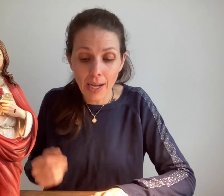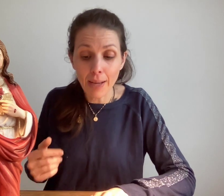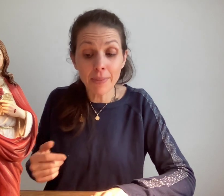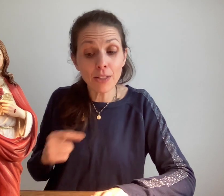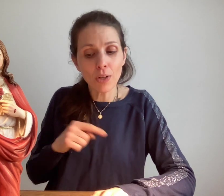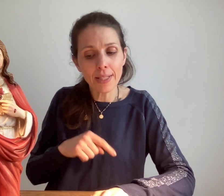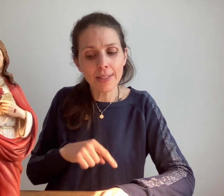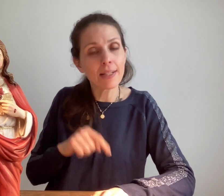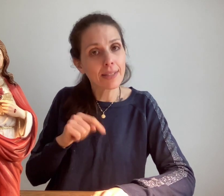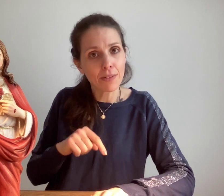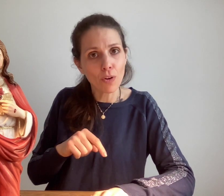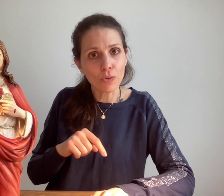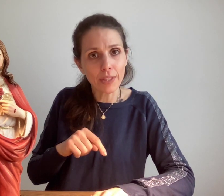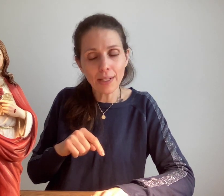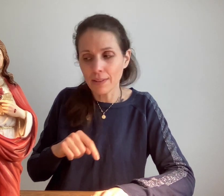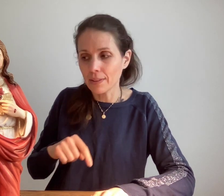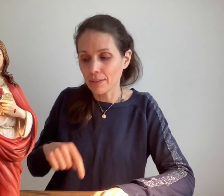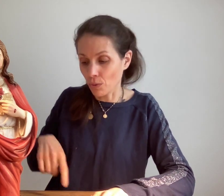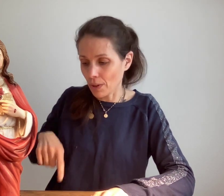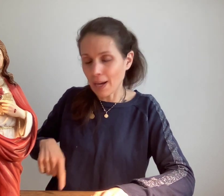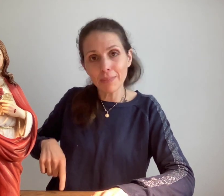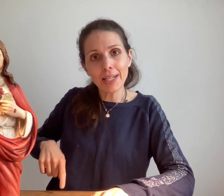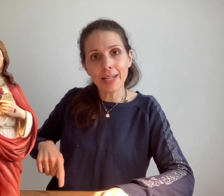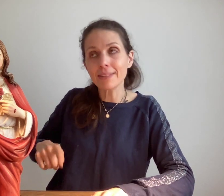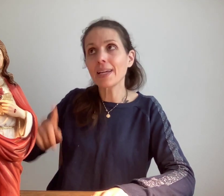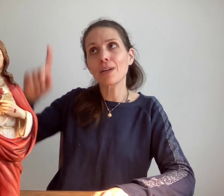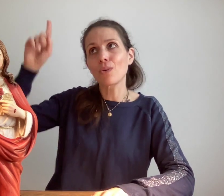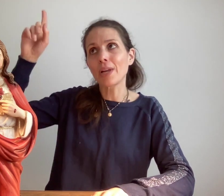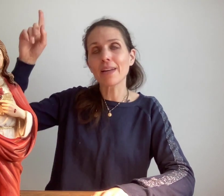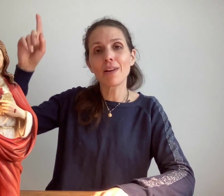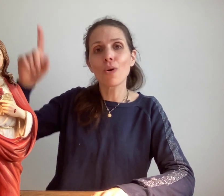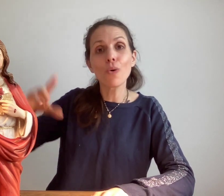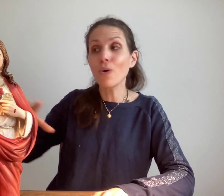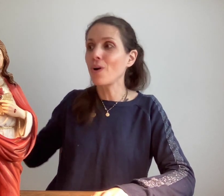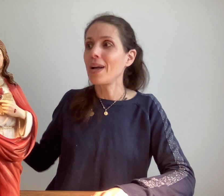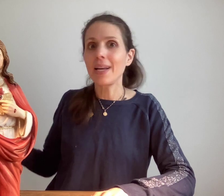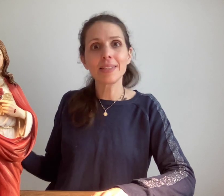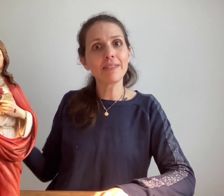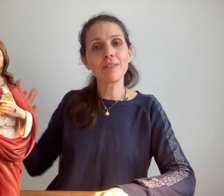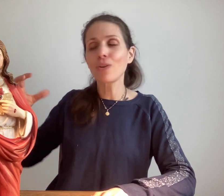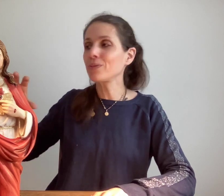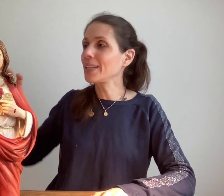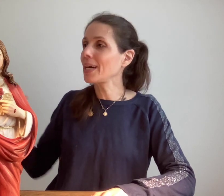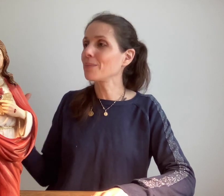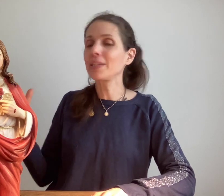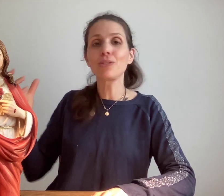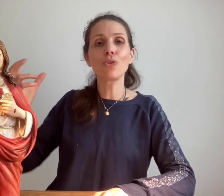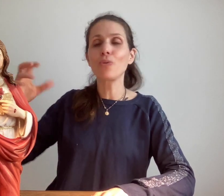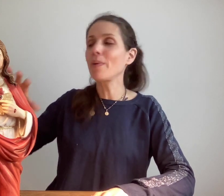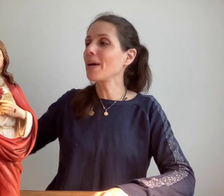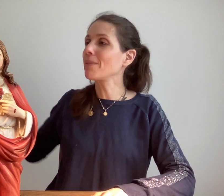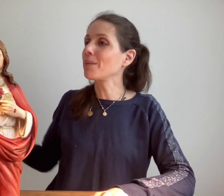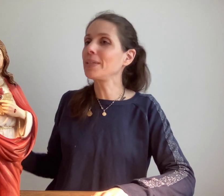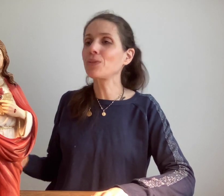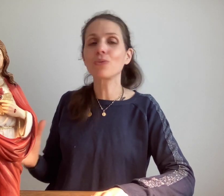ramener de l'exil cette volonté donc ramener de la terre quand on arrive là-en-haut la divine volonté ramener Dieu lui-même ramener toutes